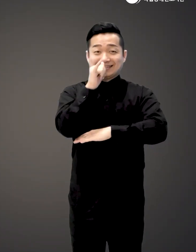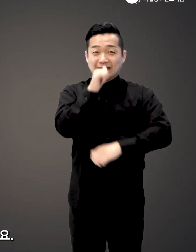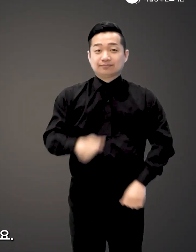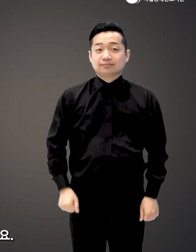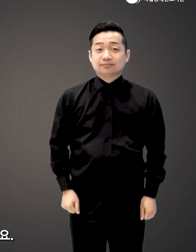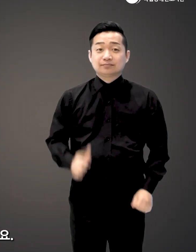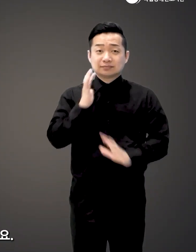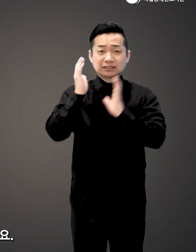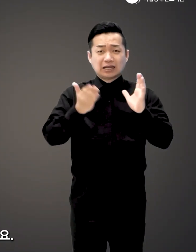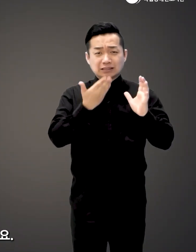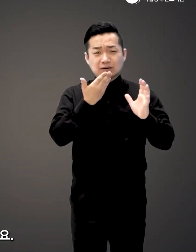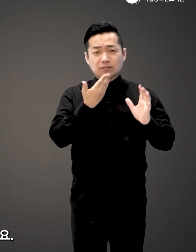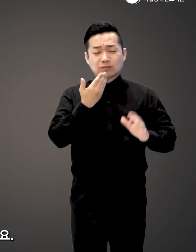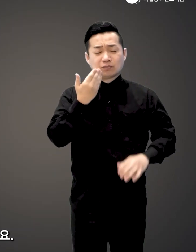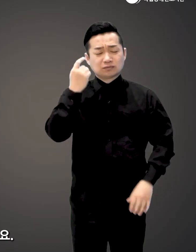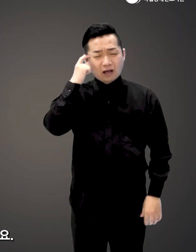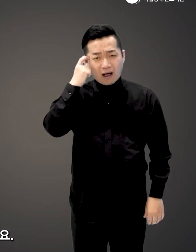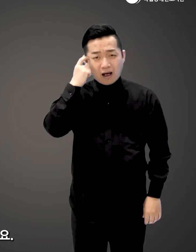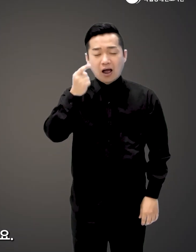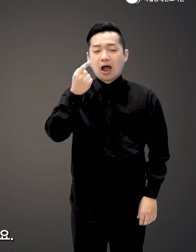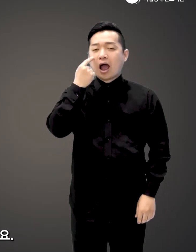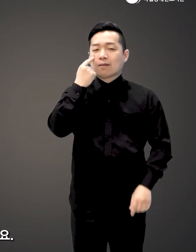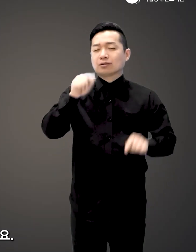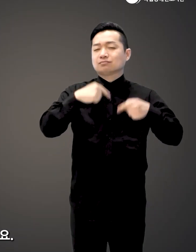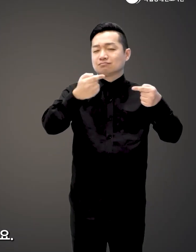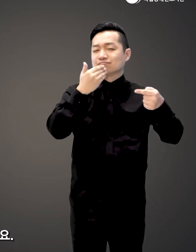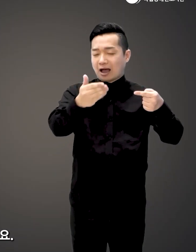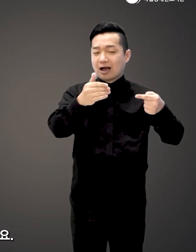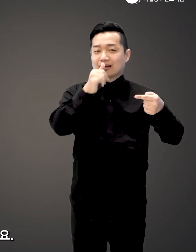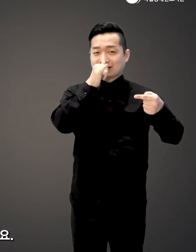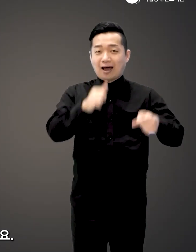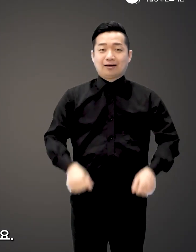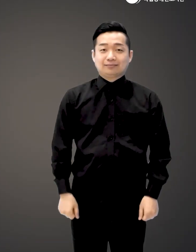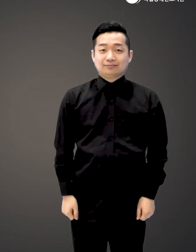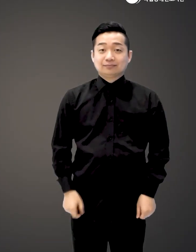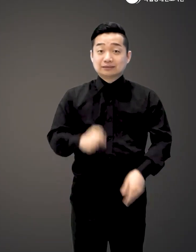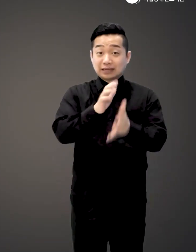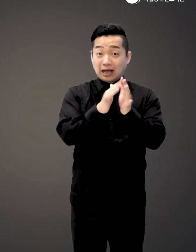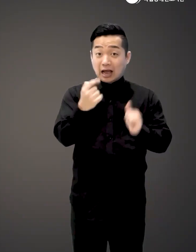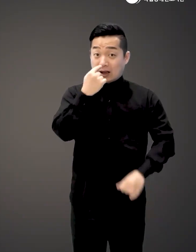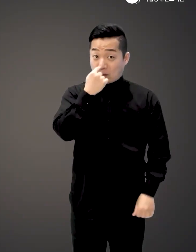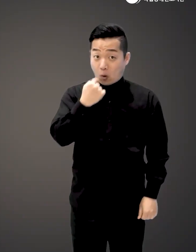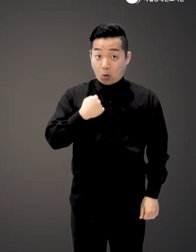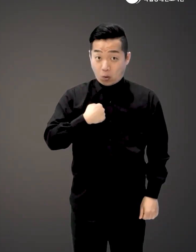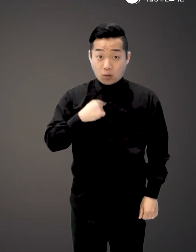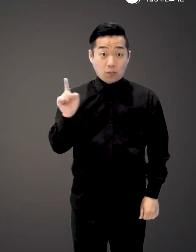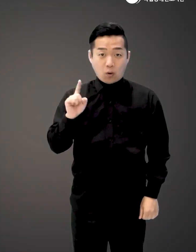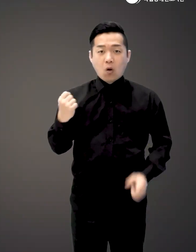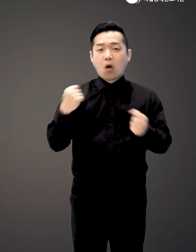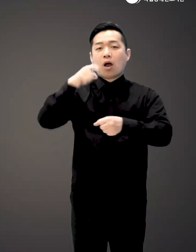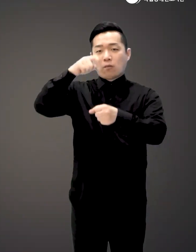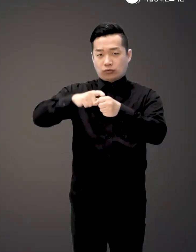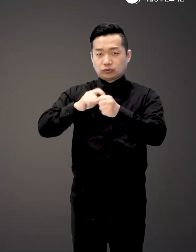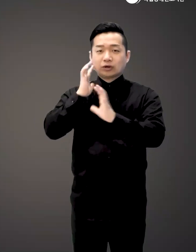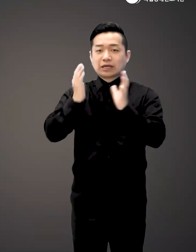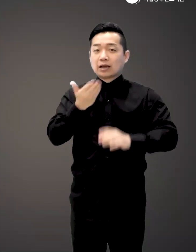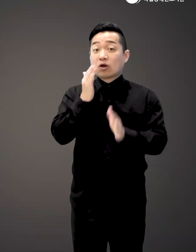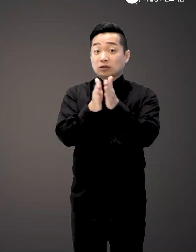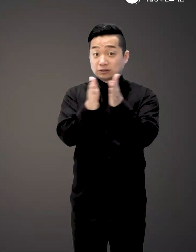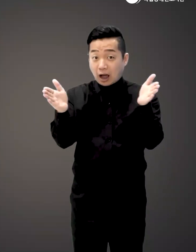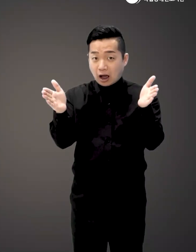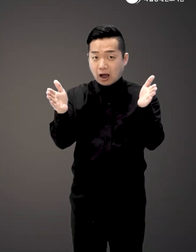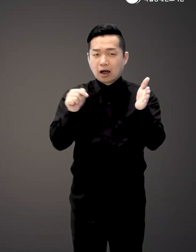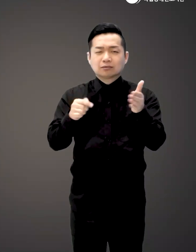채식도 어떻게 생각하면 하나의 도전이라 할 수 있는데요 작가 스스로도 건강을 위해 채식을